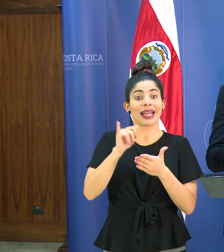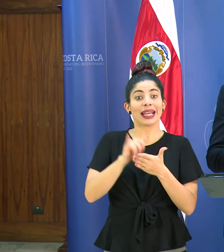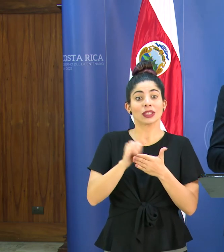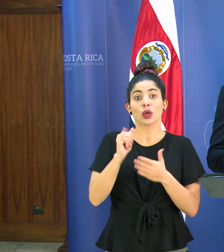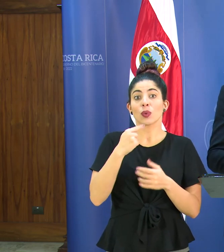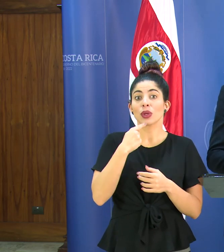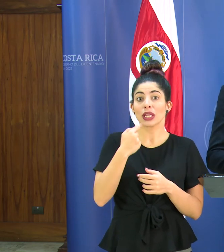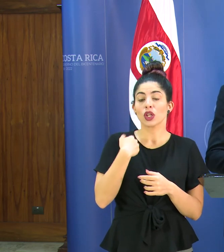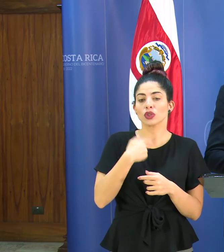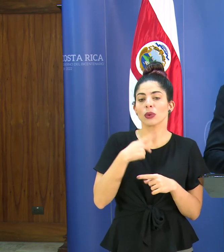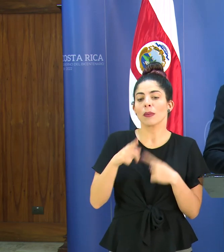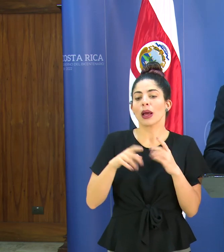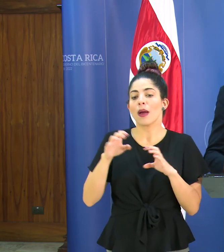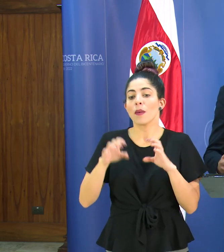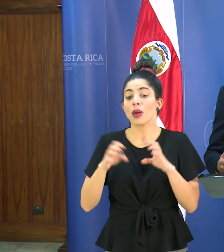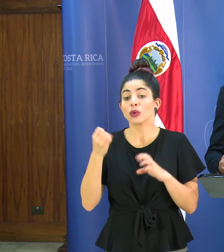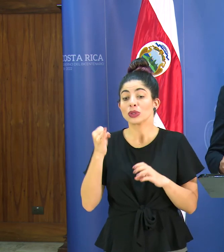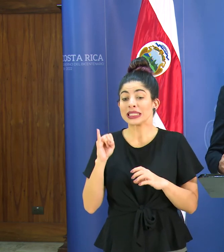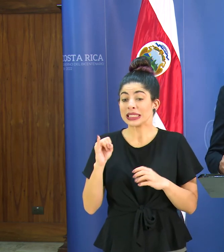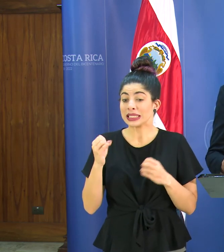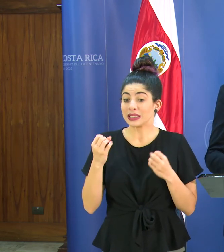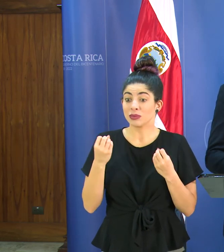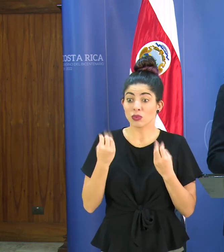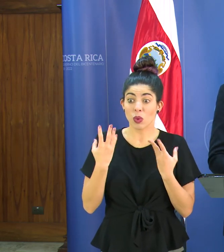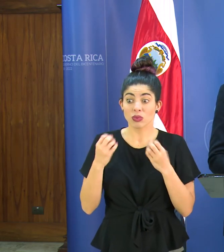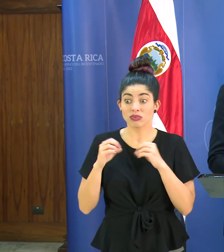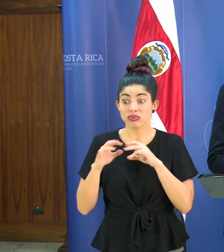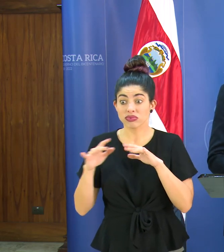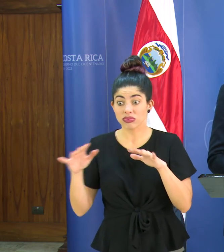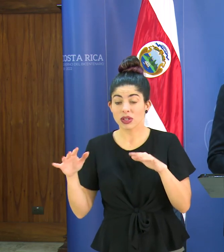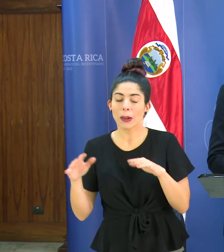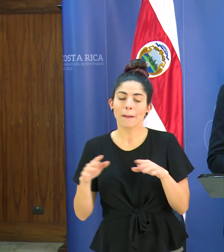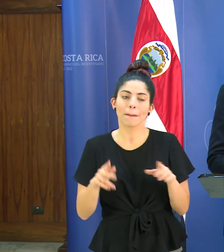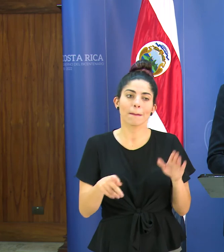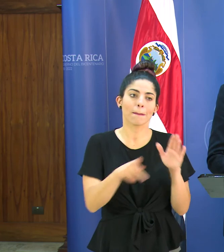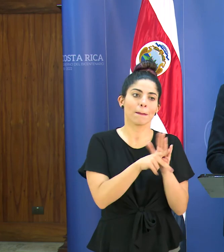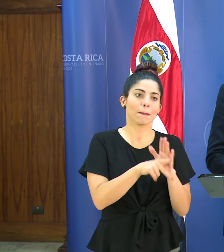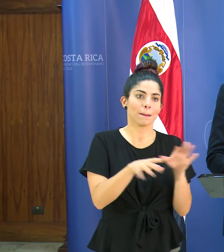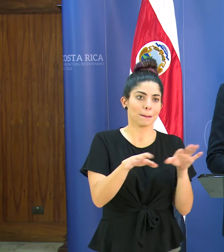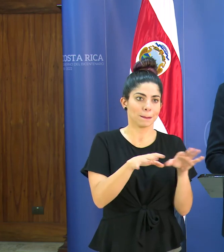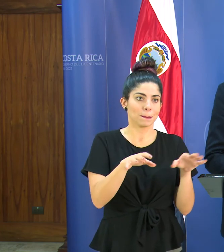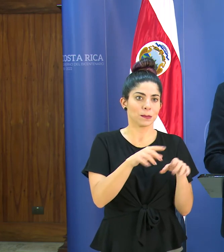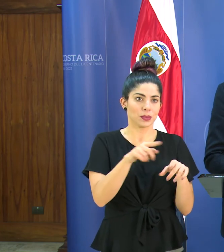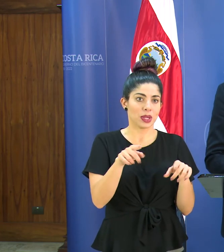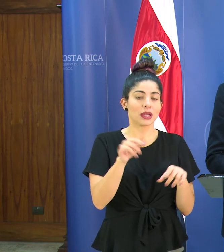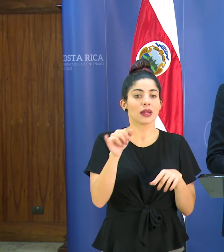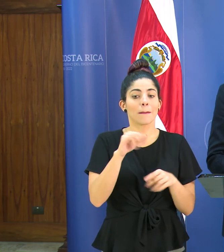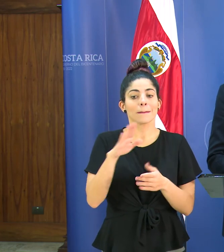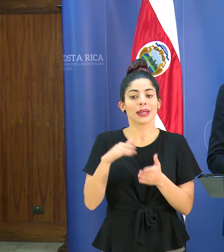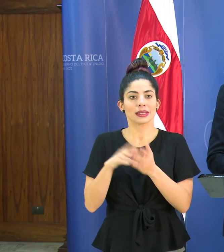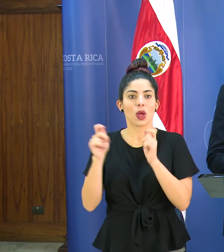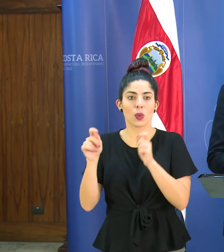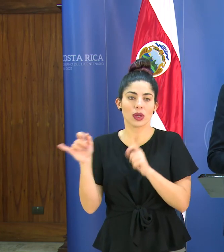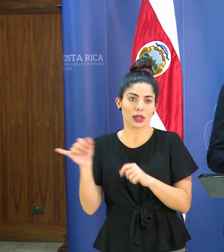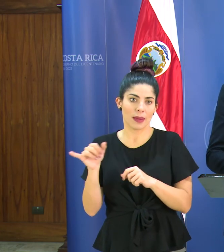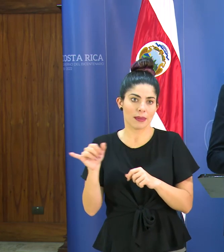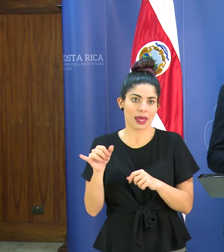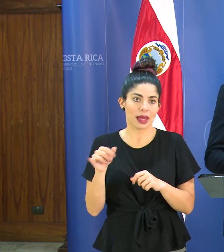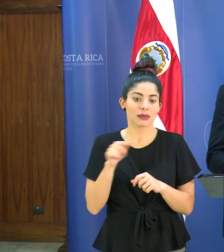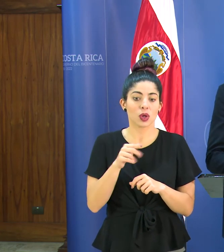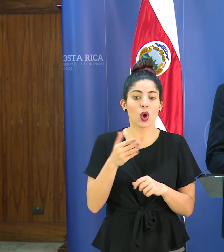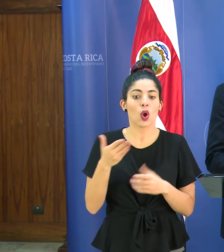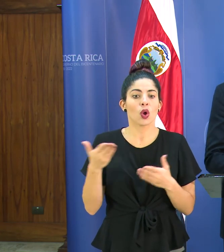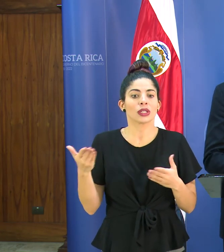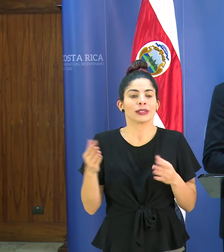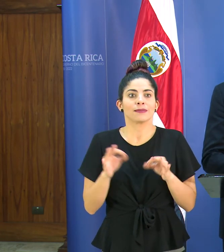lo valoraríamos y solamente que hay una afectación muy muy grande estaríamos ya prohibiendo ese tipo de actividades igual que los centros educativos que son cosas